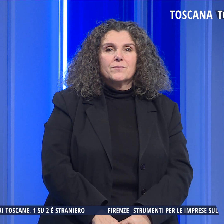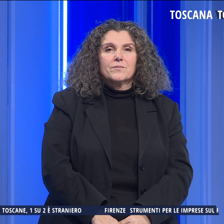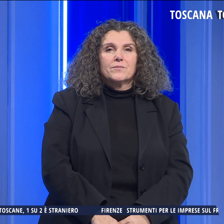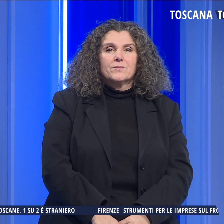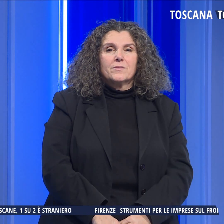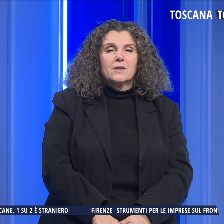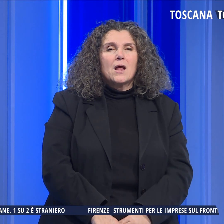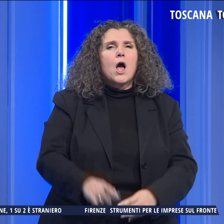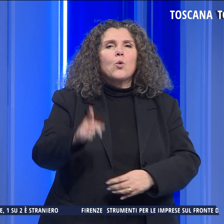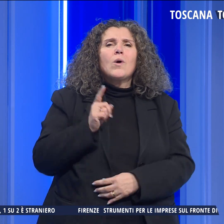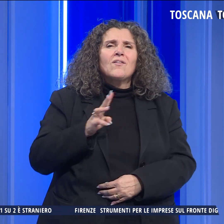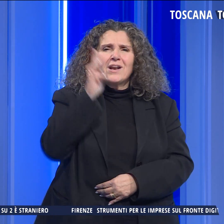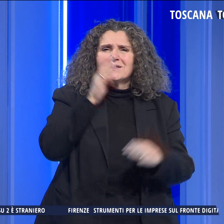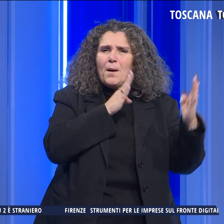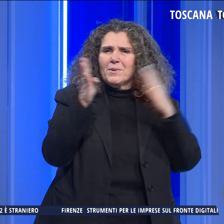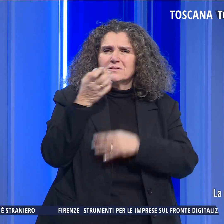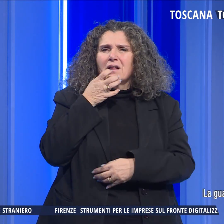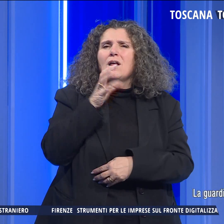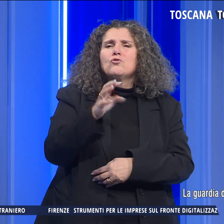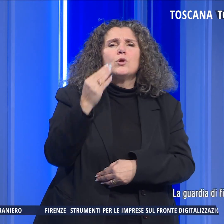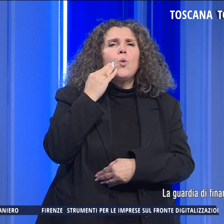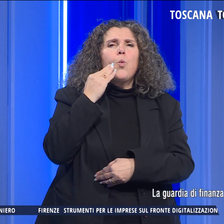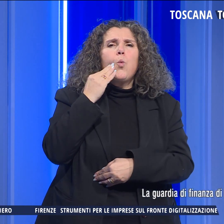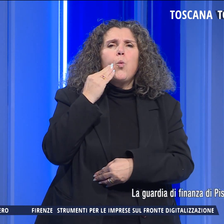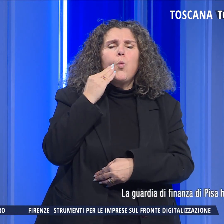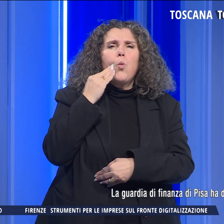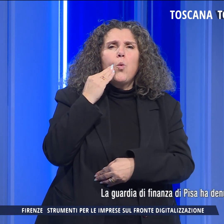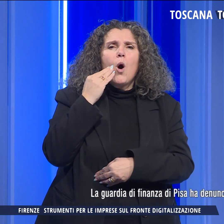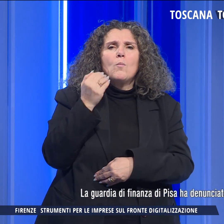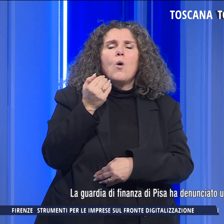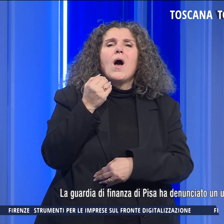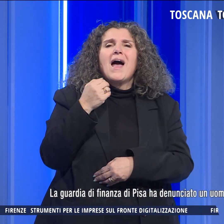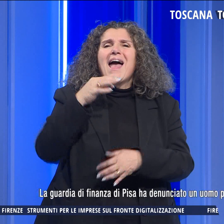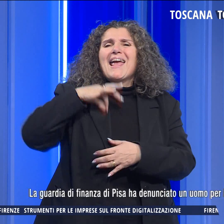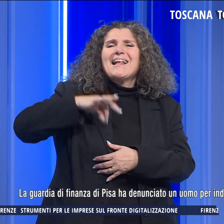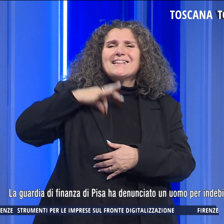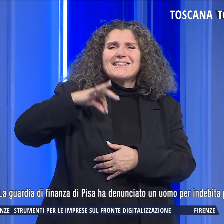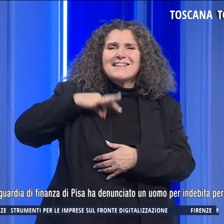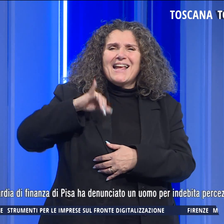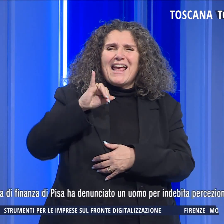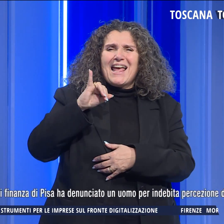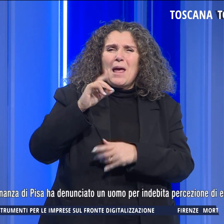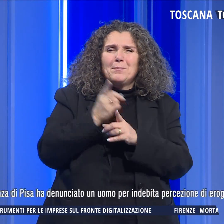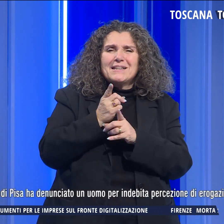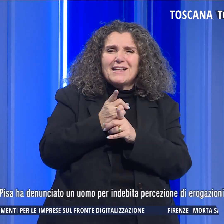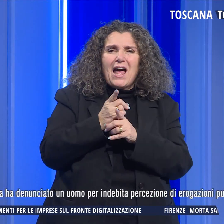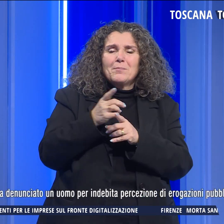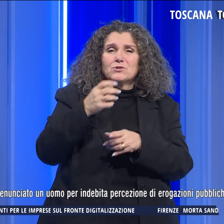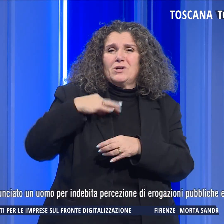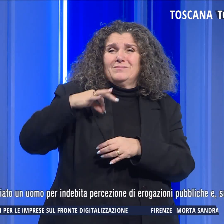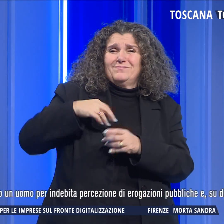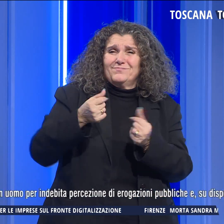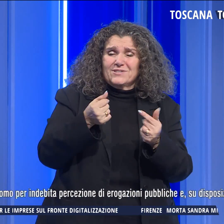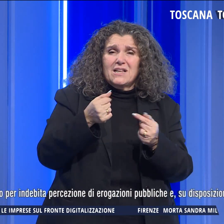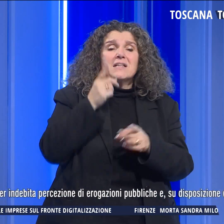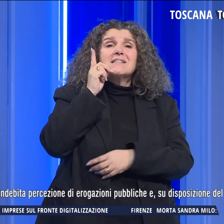La Guardia di Finanza di Pisa ha denunciato un uomo per indebita percezione di erogazioni pubbliche e, su disposizione